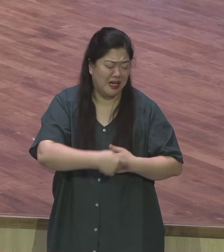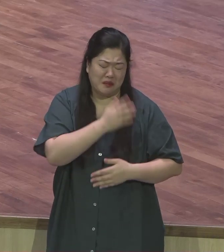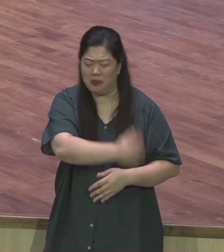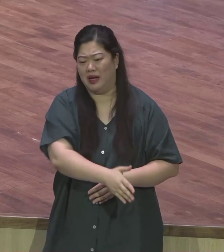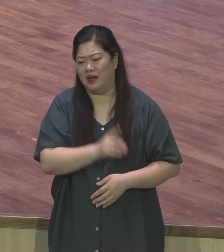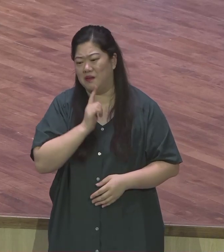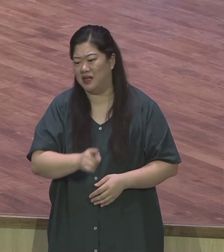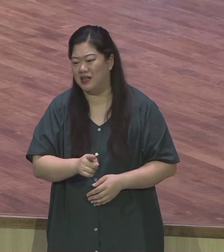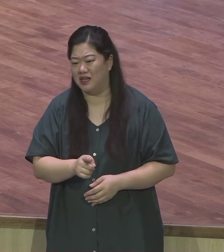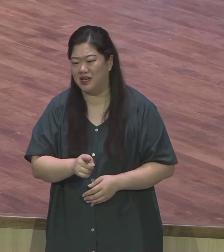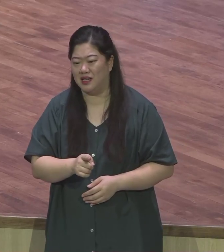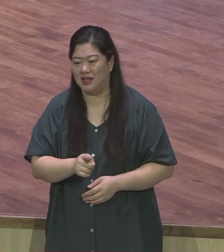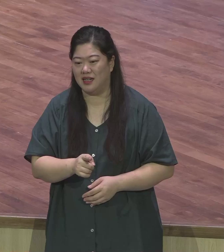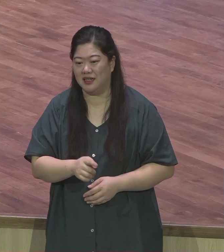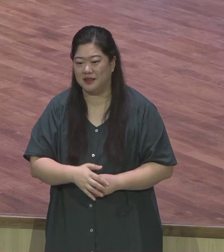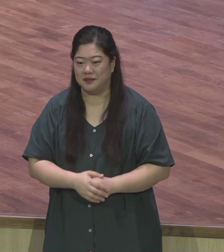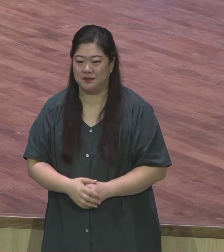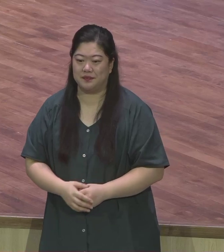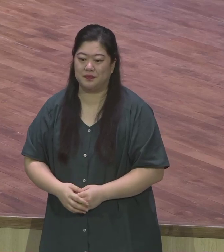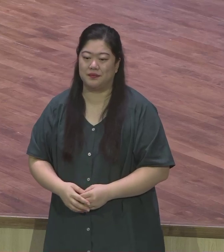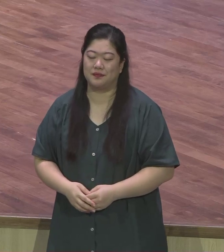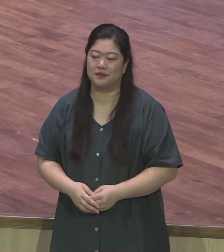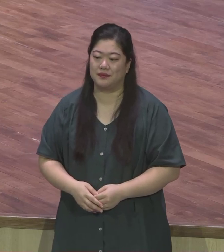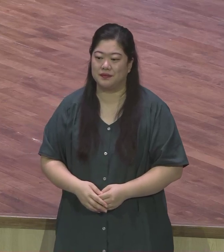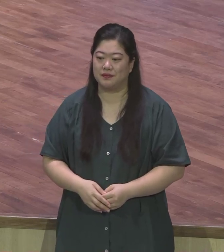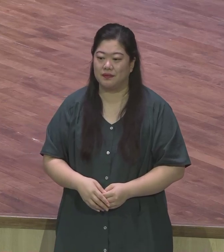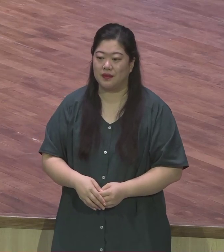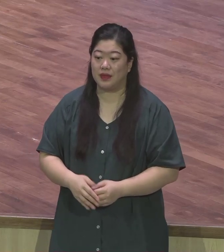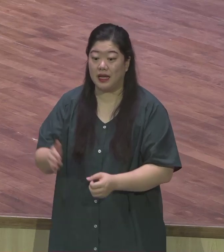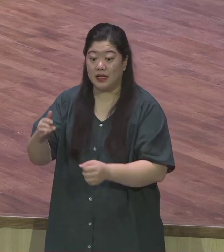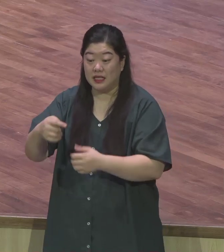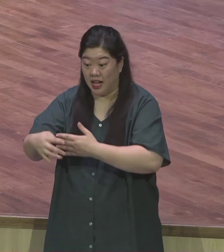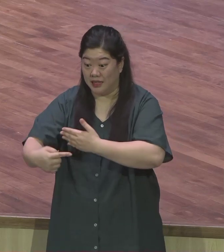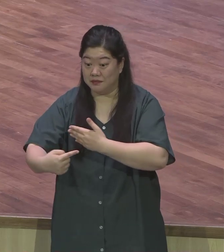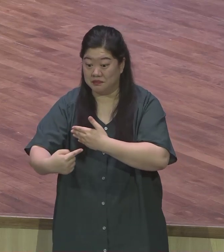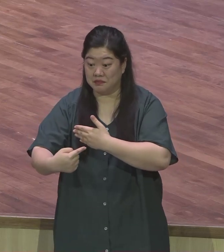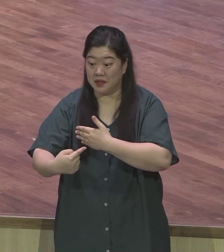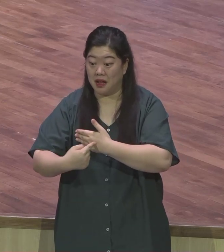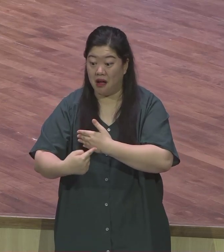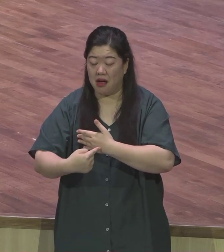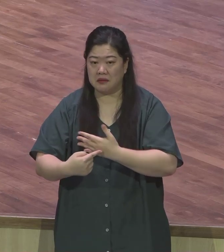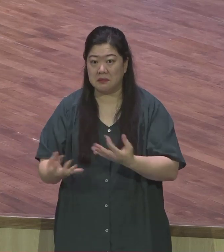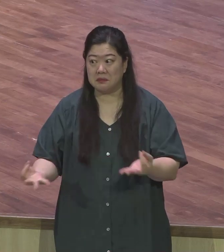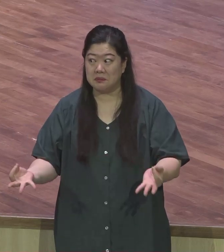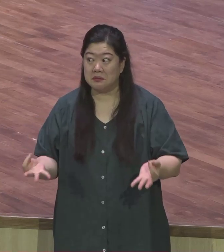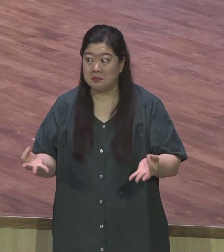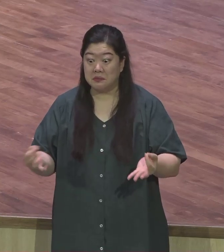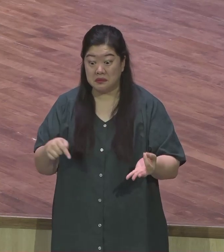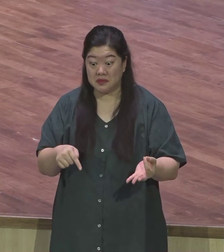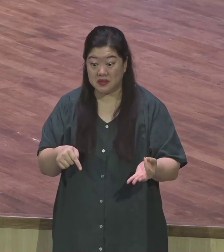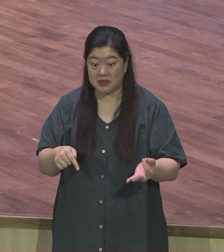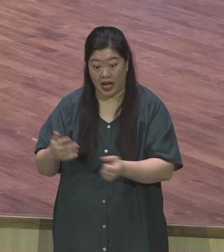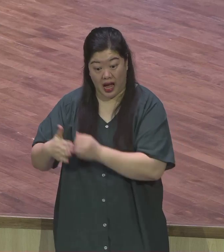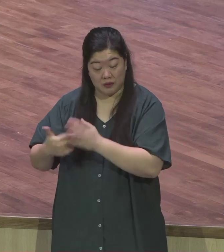다른 외식의 뿌리가 어디서 온 거냐 이것은 절대 하나님으로부터 출발한 것이 아니라 바로 사람을 두려워하는 마음